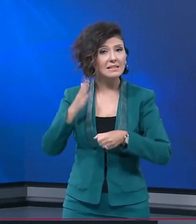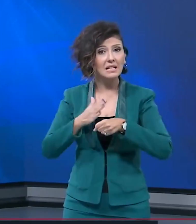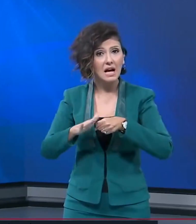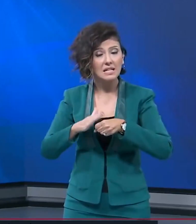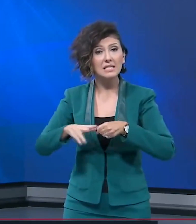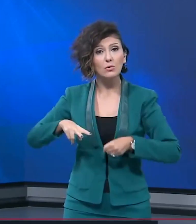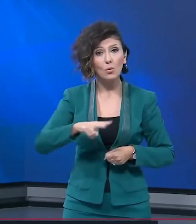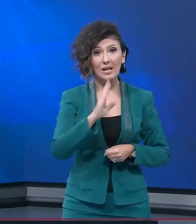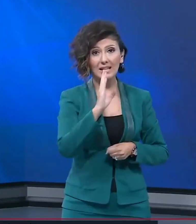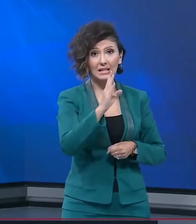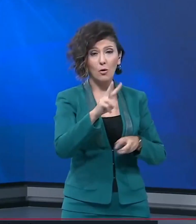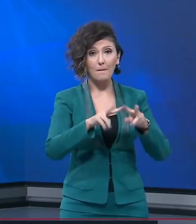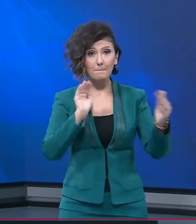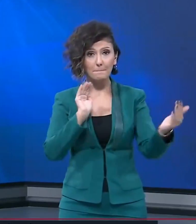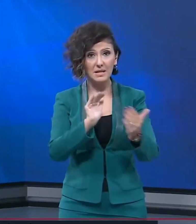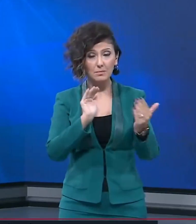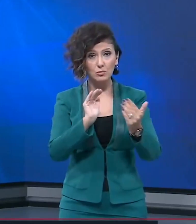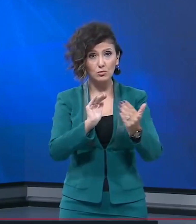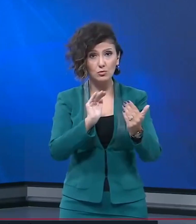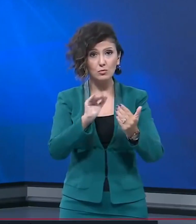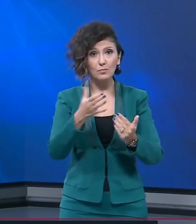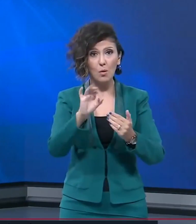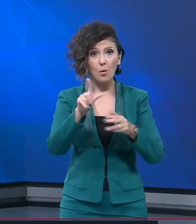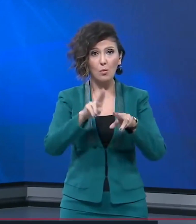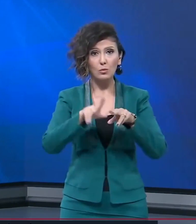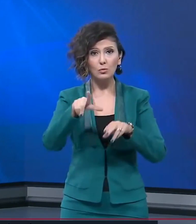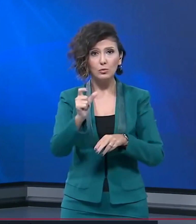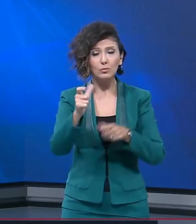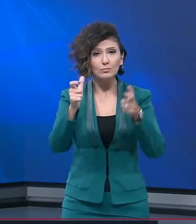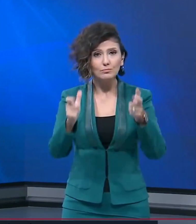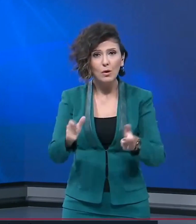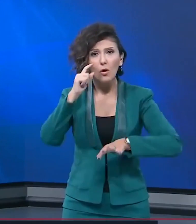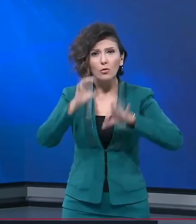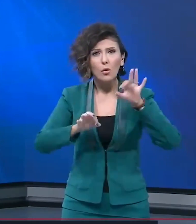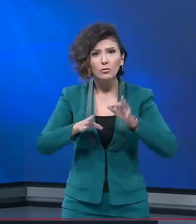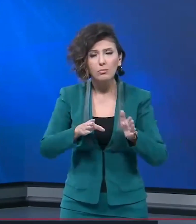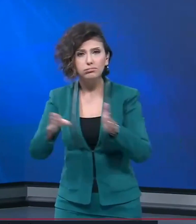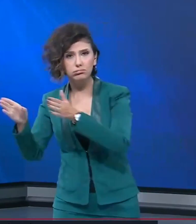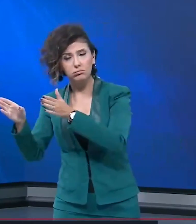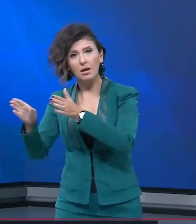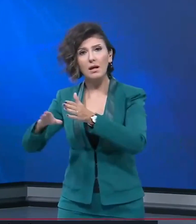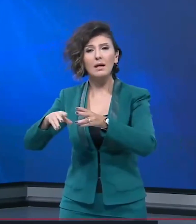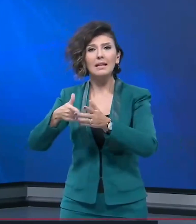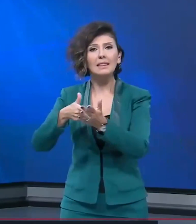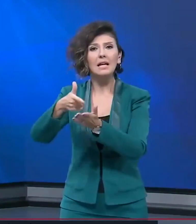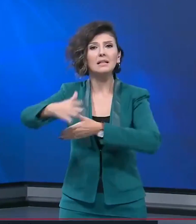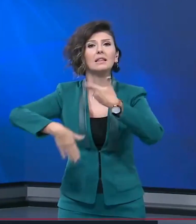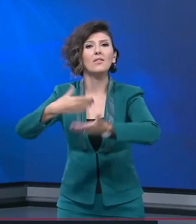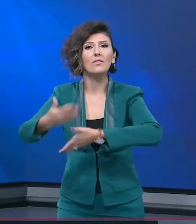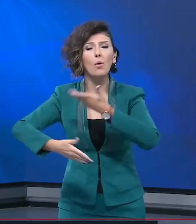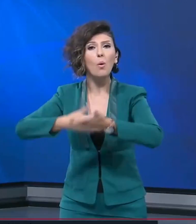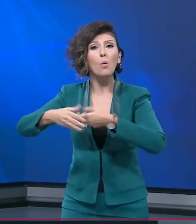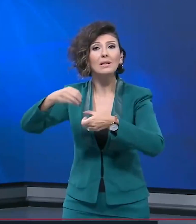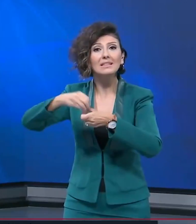Kayseri yönünde giden minibüs, Oluklu mevkiinde kontrolden çıkarak tarlaya devrildi. Olay yerine çok sayıda